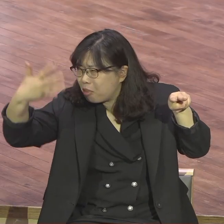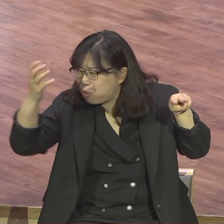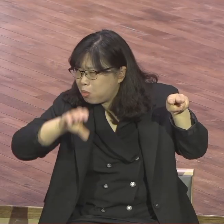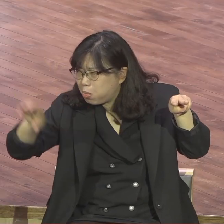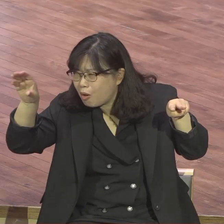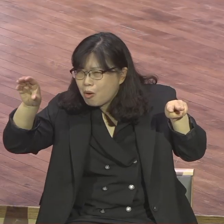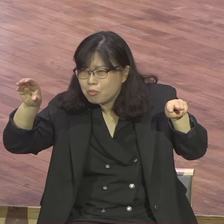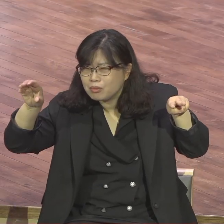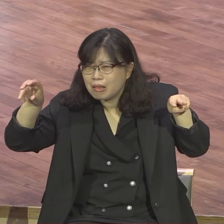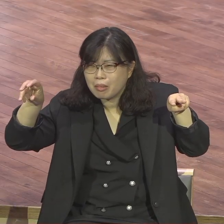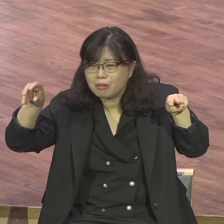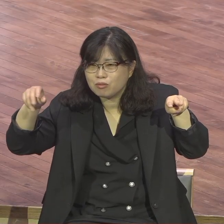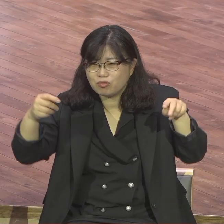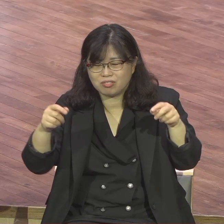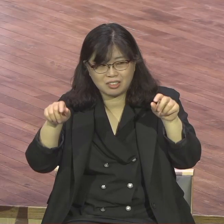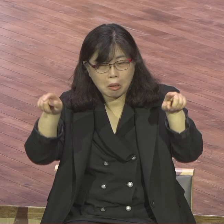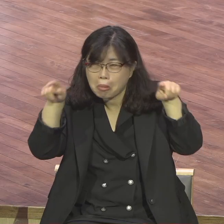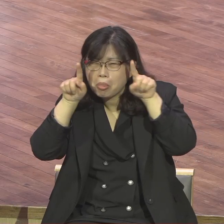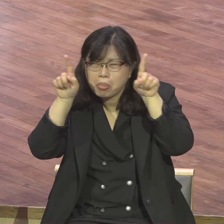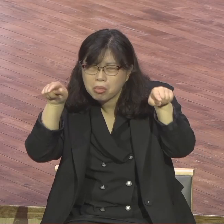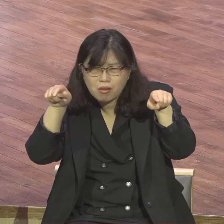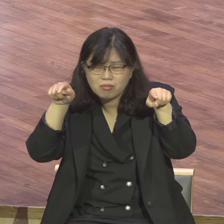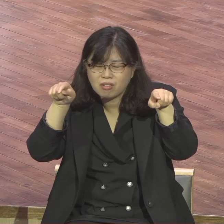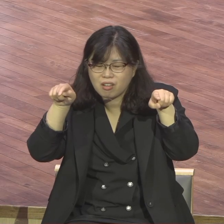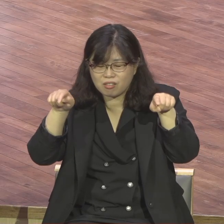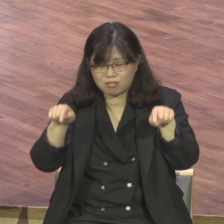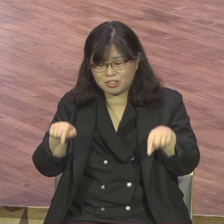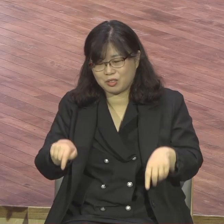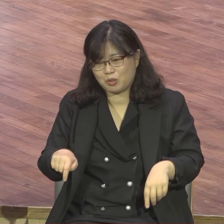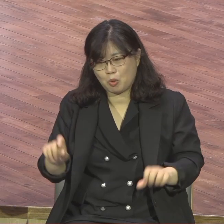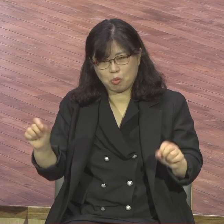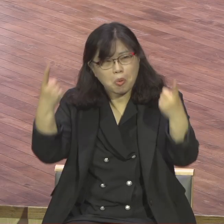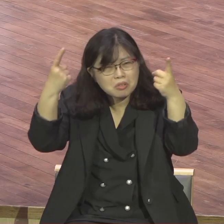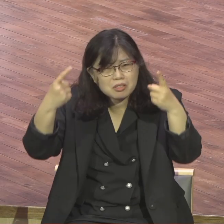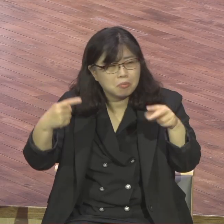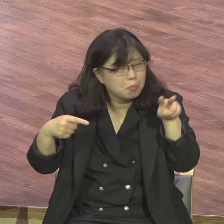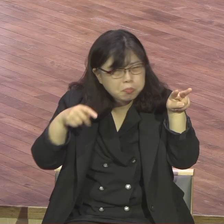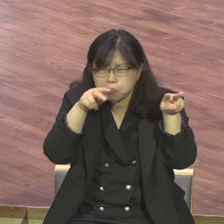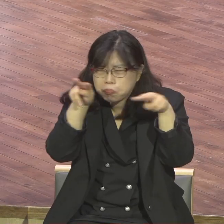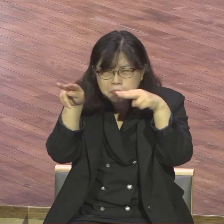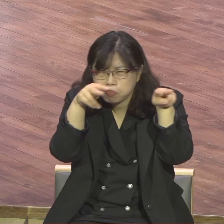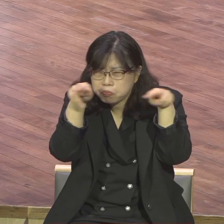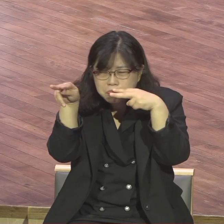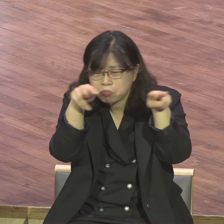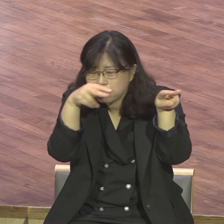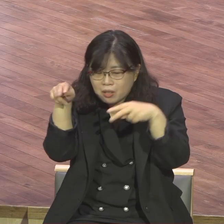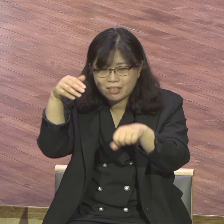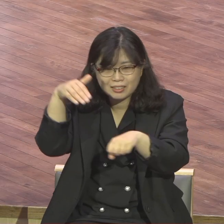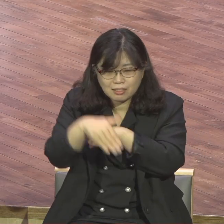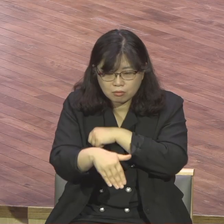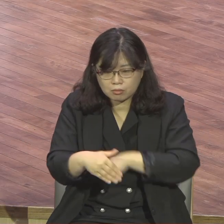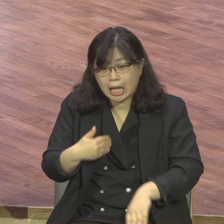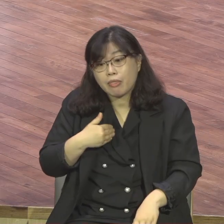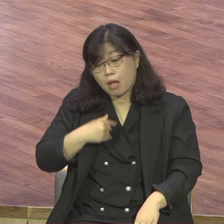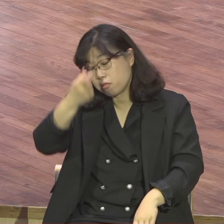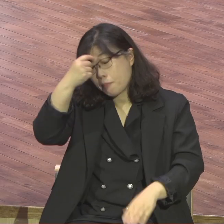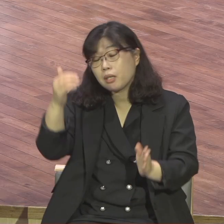드렸다는 겁니다 설교 내용도 안다고 뜨듭니다 하나님을 가지고 놀아요 그냥